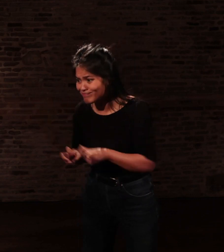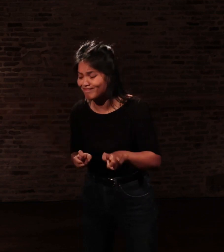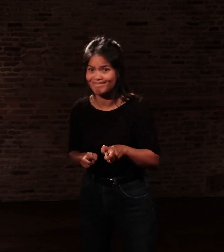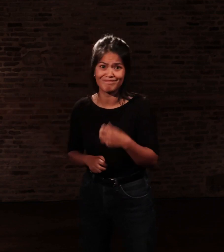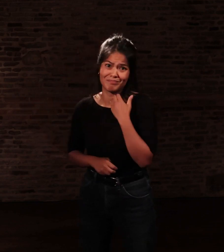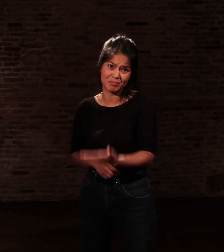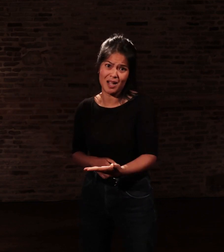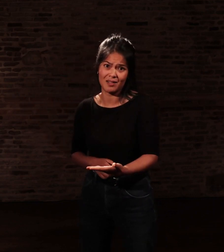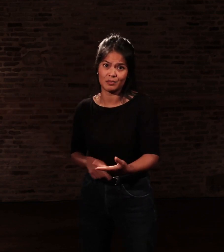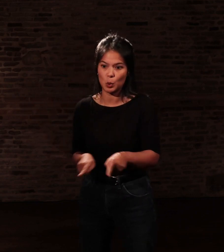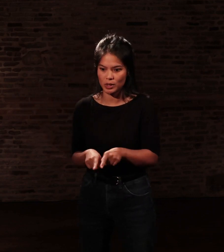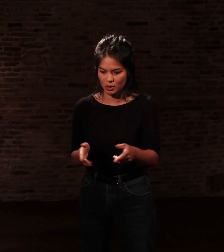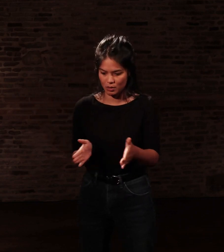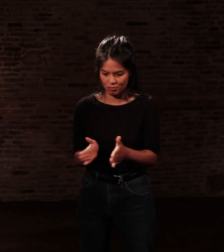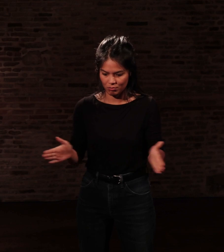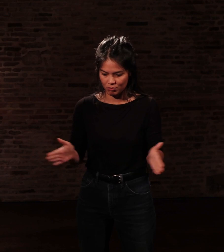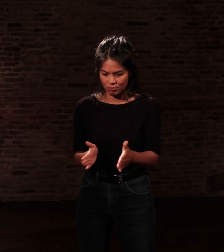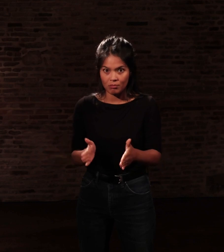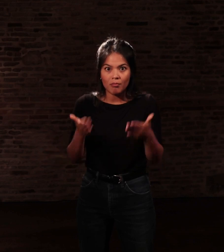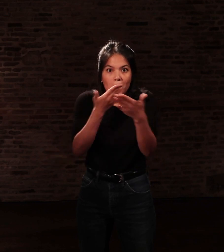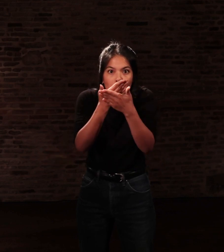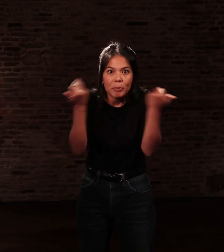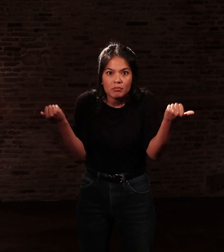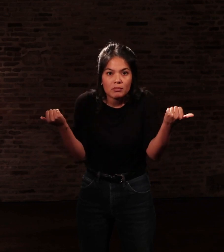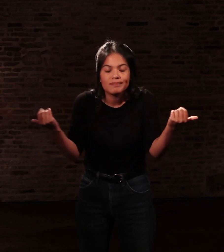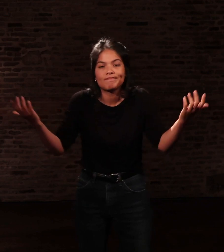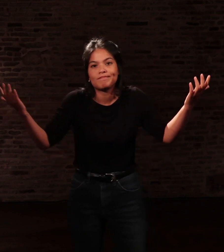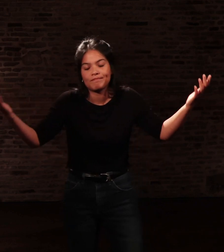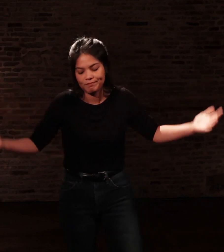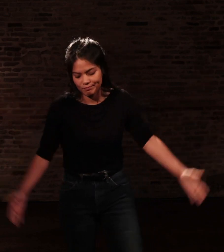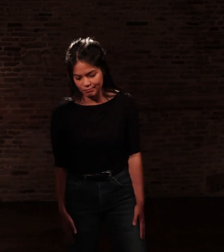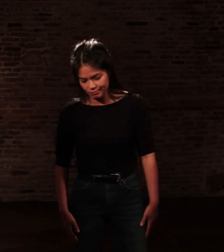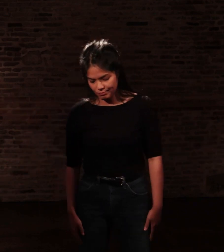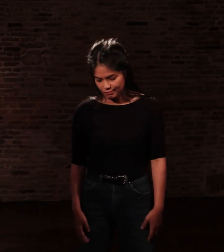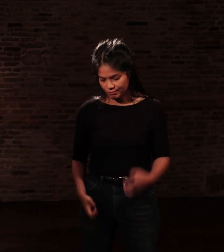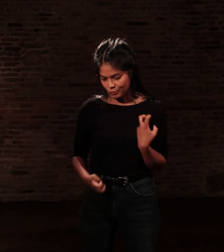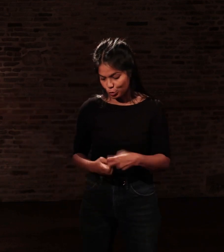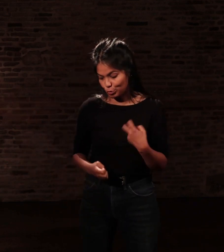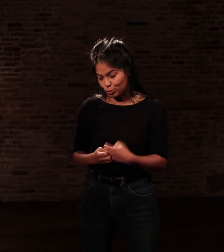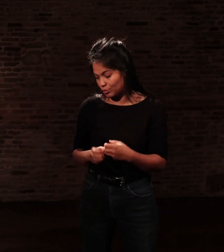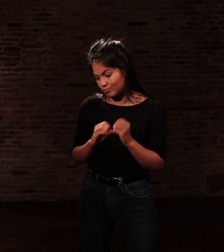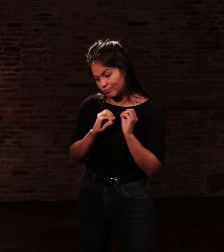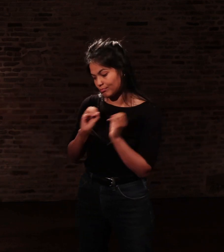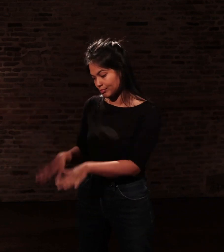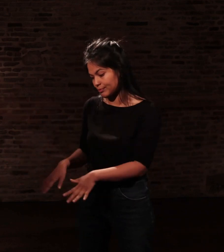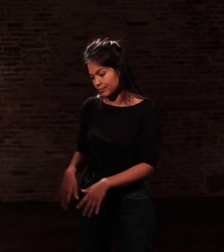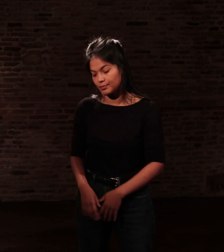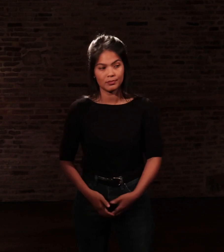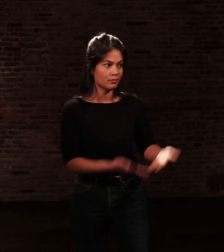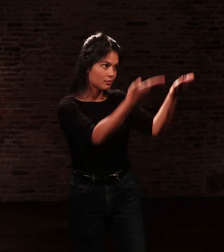tragique erreur quant à sa pointure eurent raison de ma conscience professionnelle. La panoplie est restée